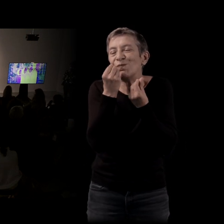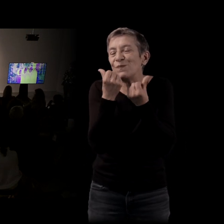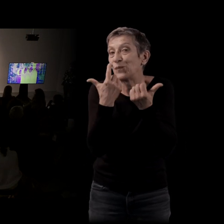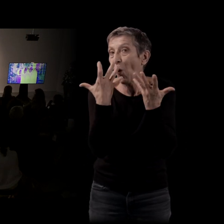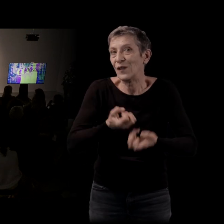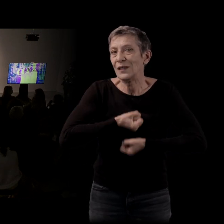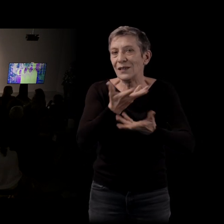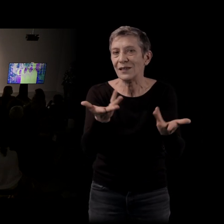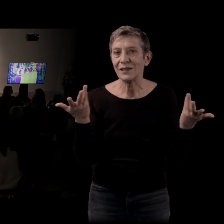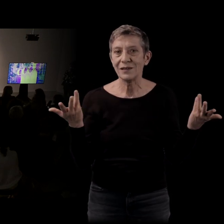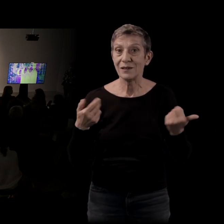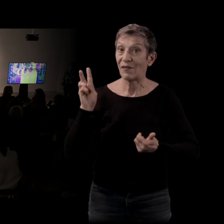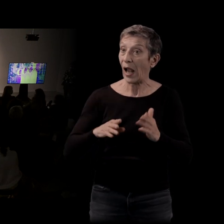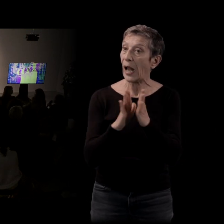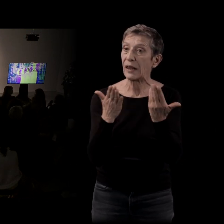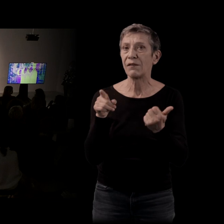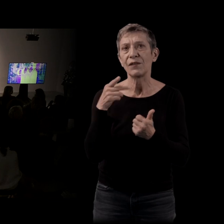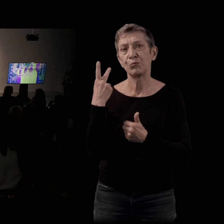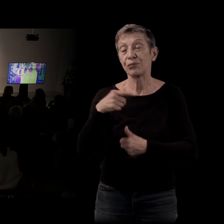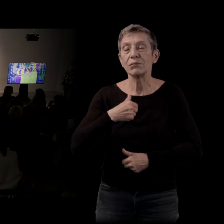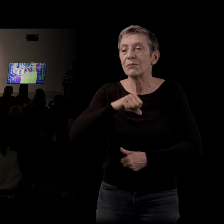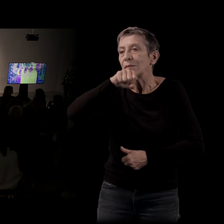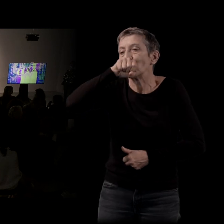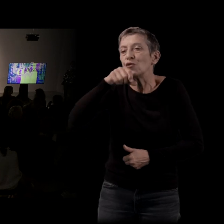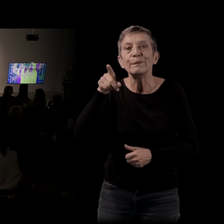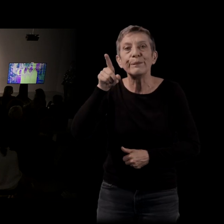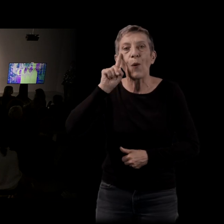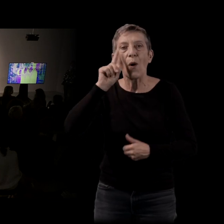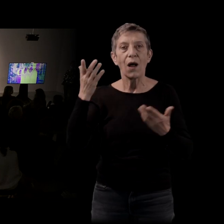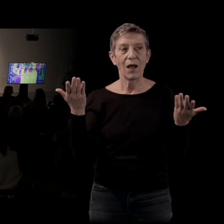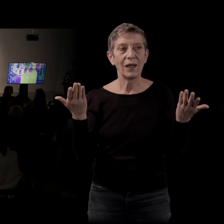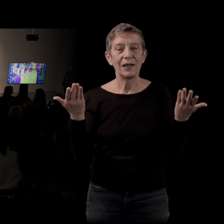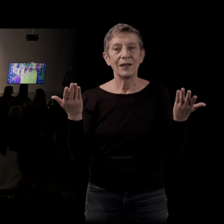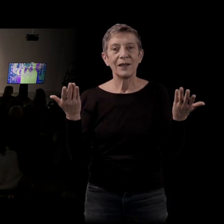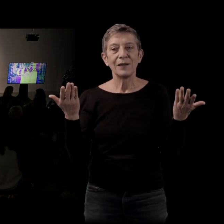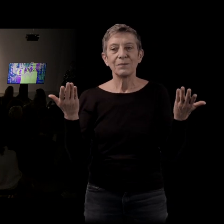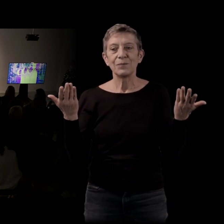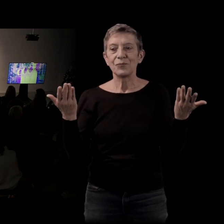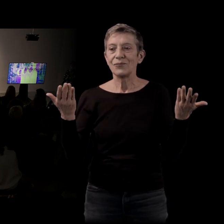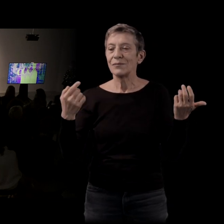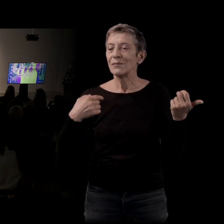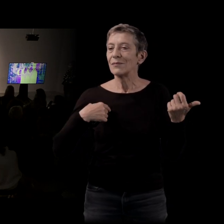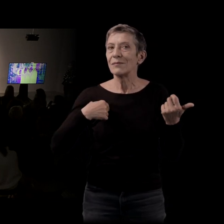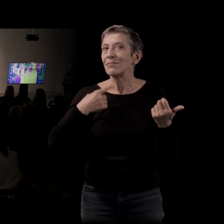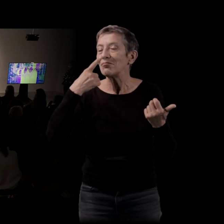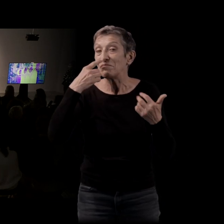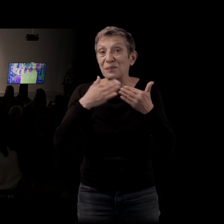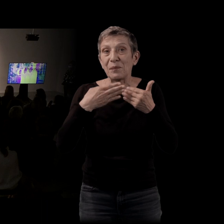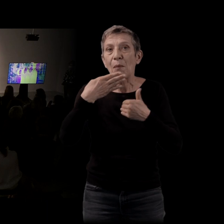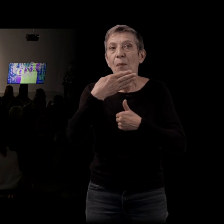'aime beaucoup vos livres parce que je retrouve enfin, comment dire, mot passant, l'effet de le faire vrai, l'effet de